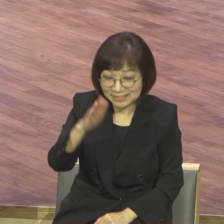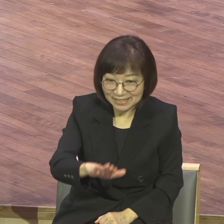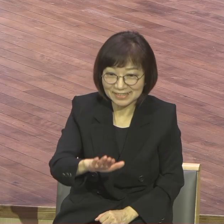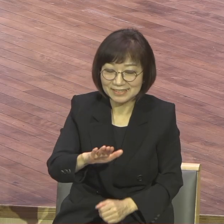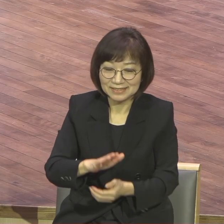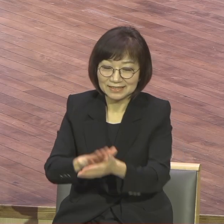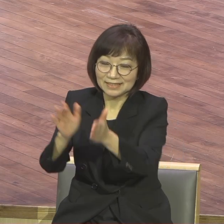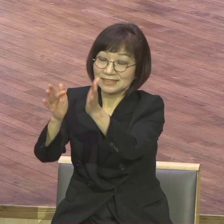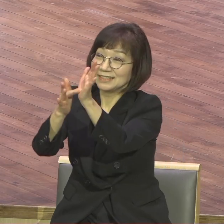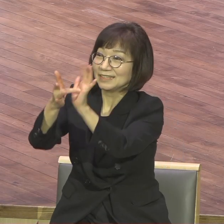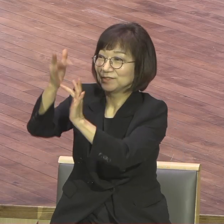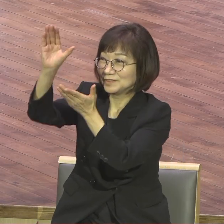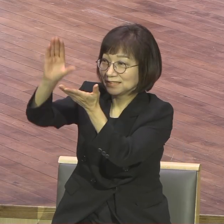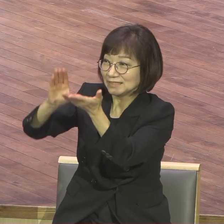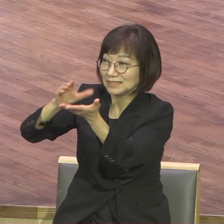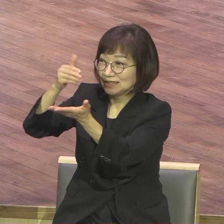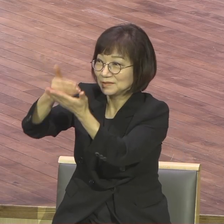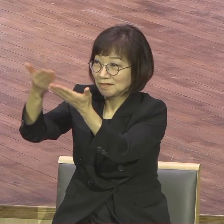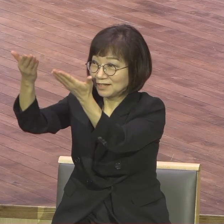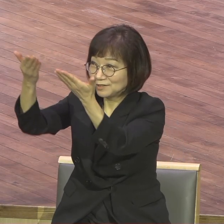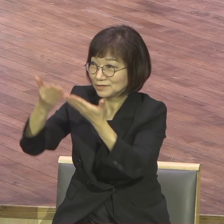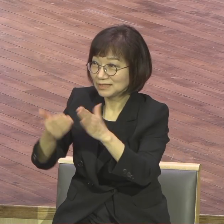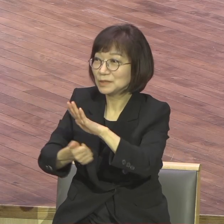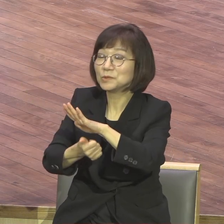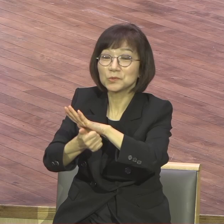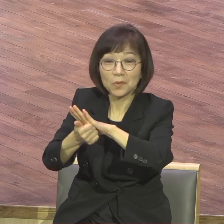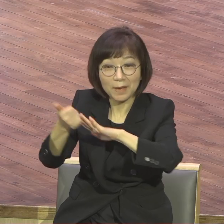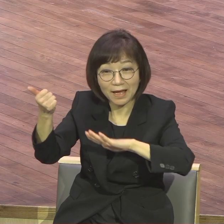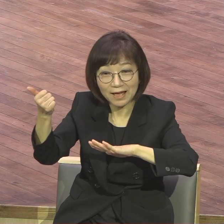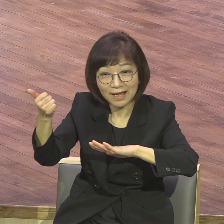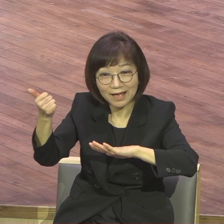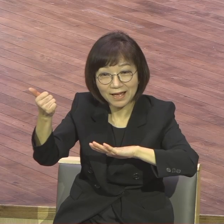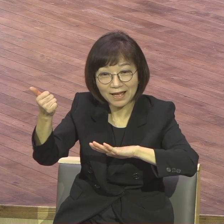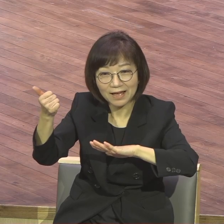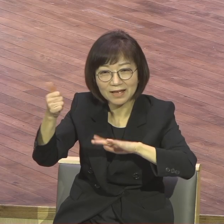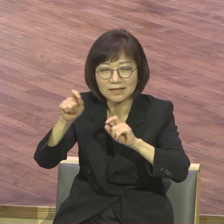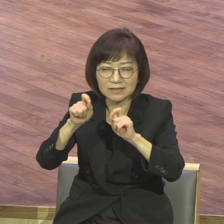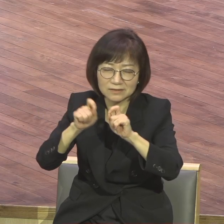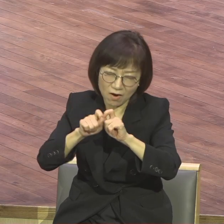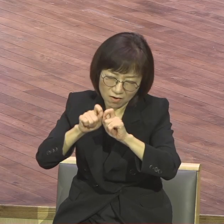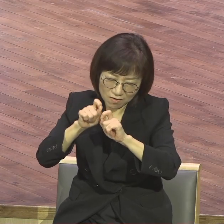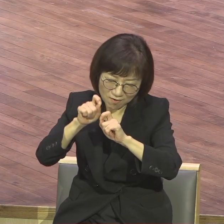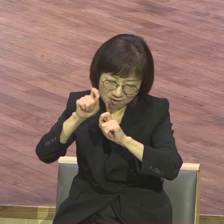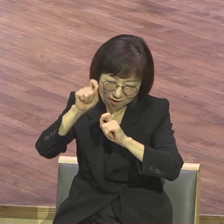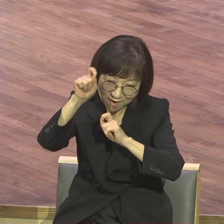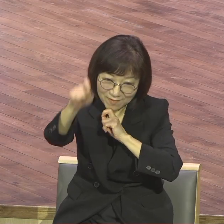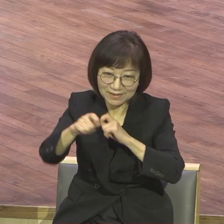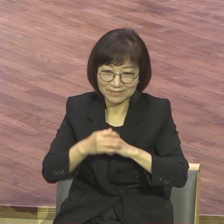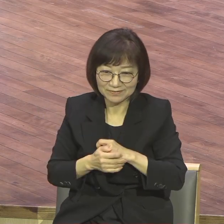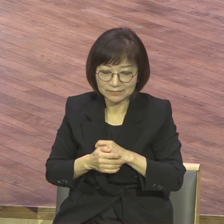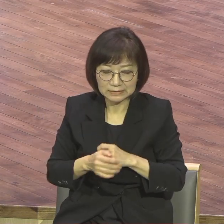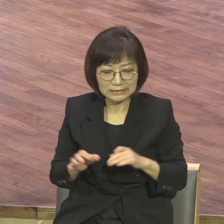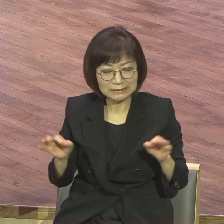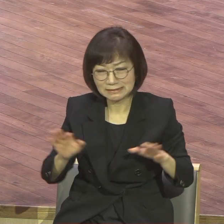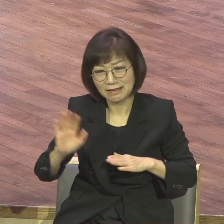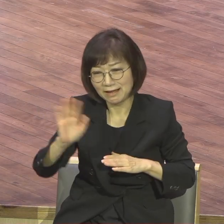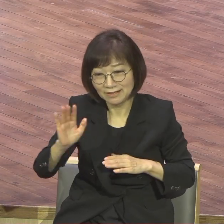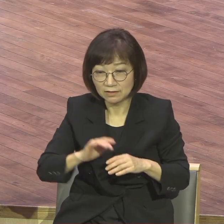그리스도를 통해 주어진 소망은 영원한 소망이에요. 시간이 흐르면 흐를수록